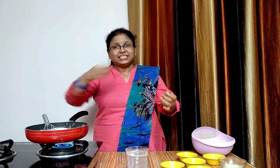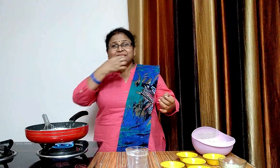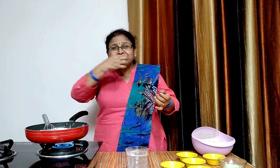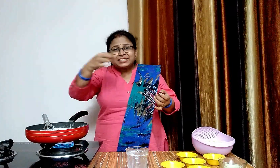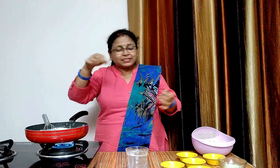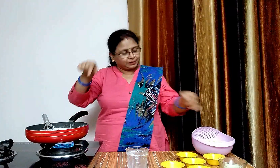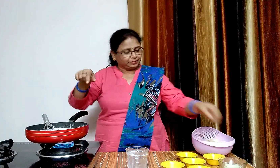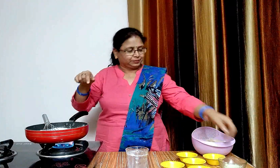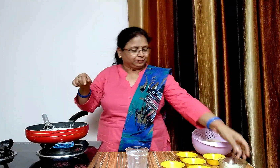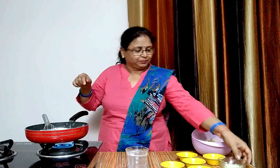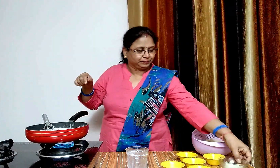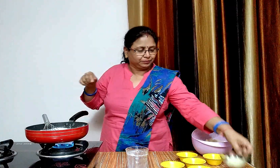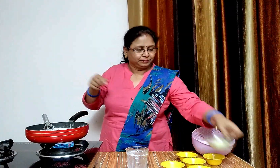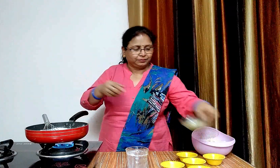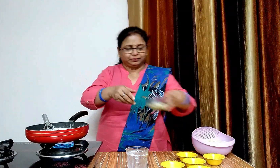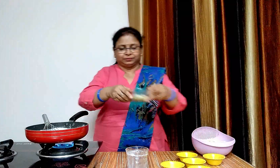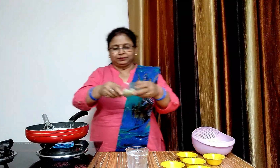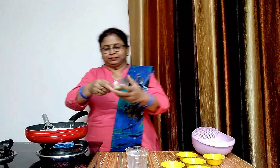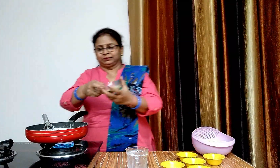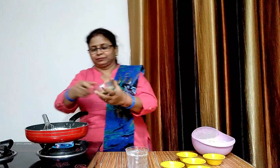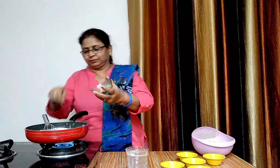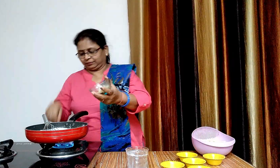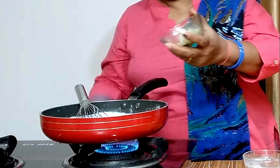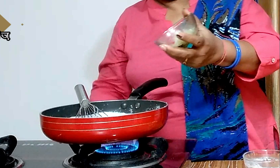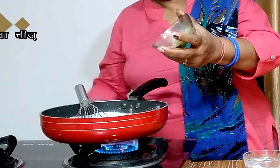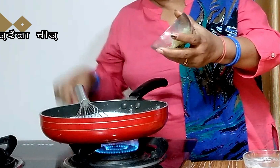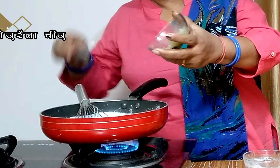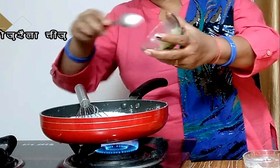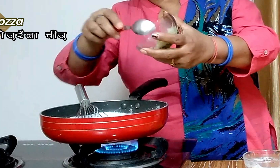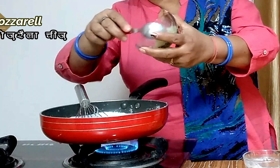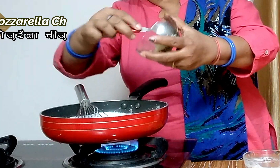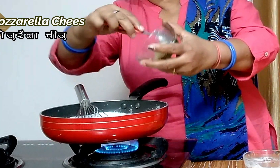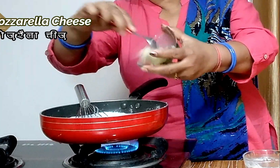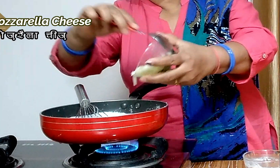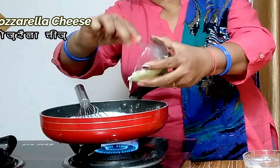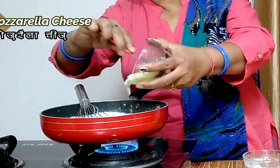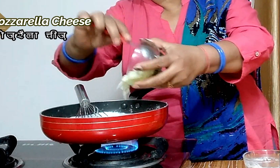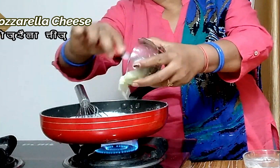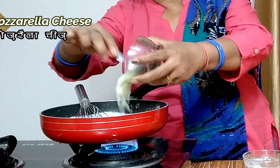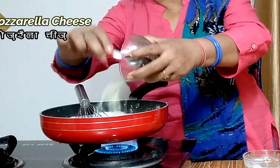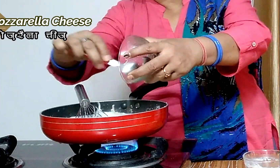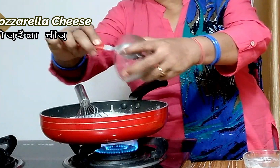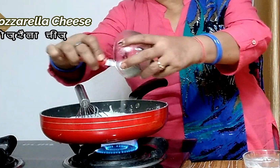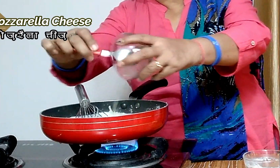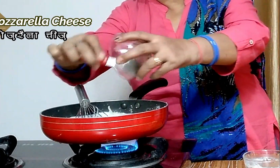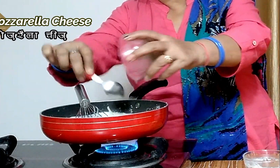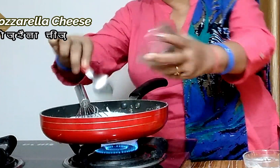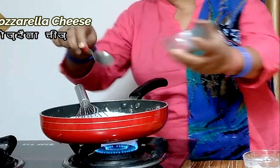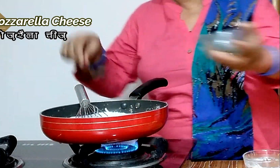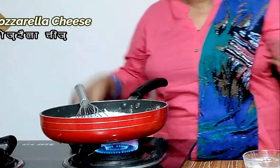और मिला लेंगे